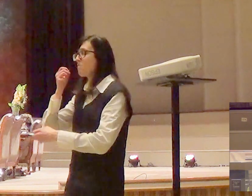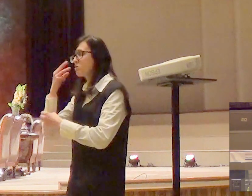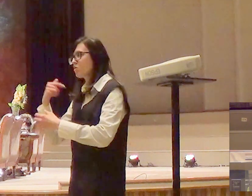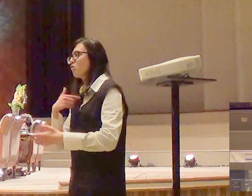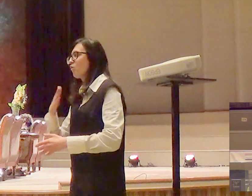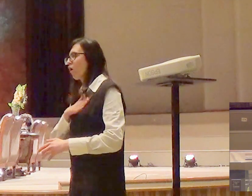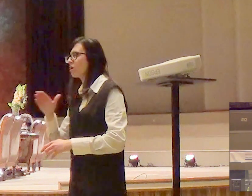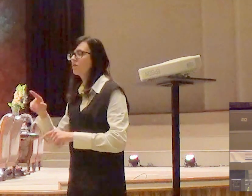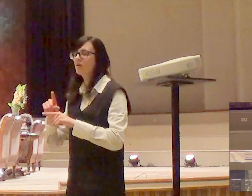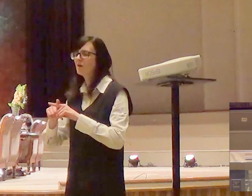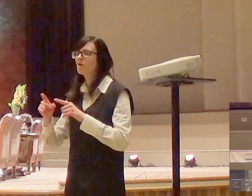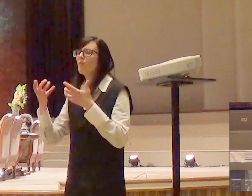insubmissão